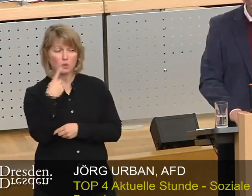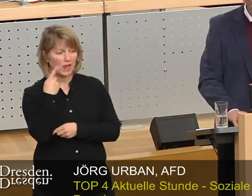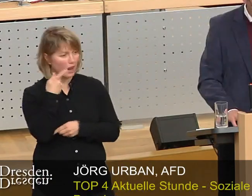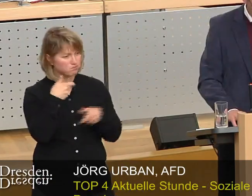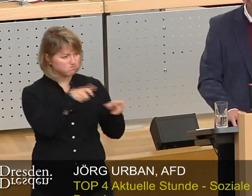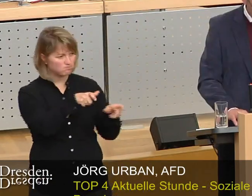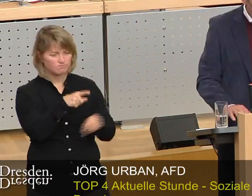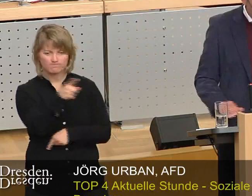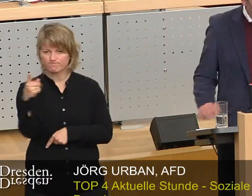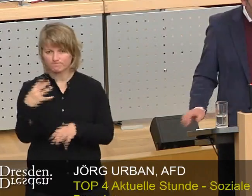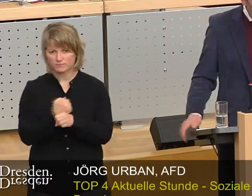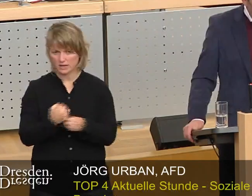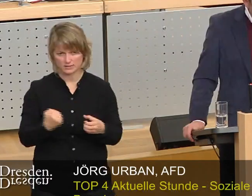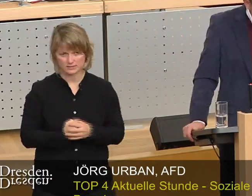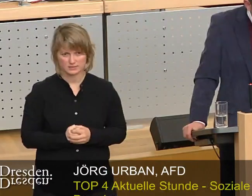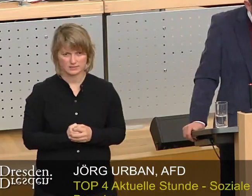zu verhindern.